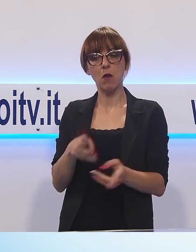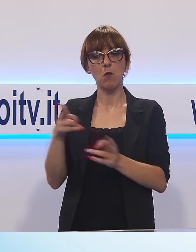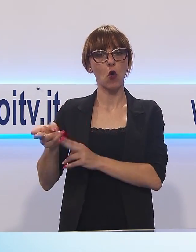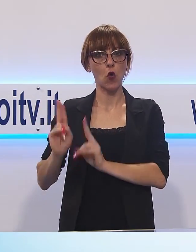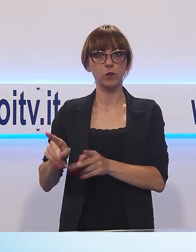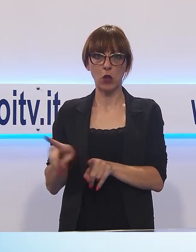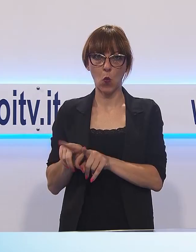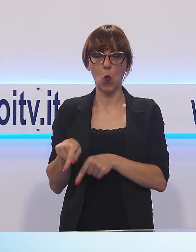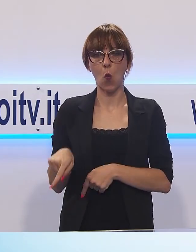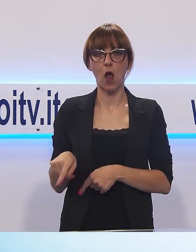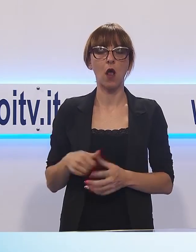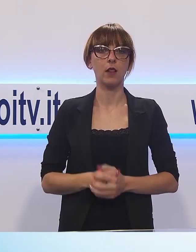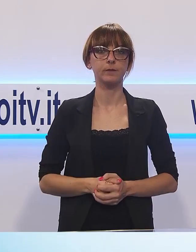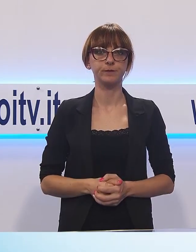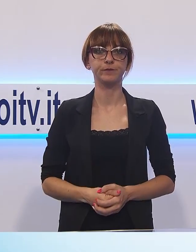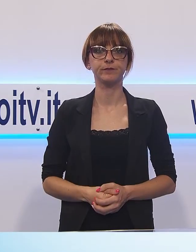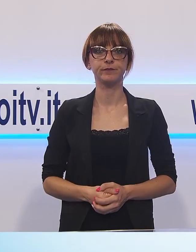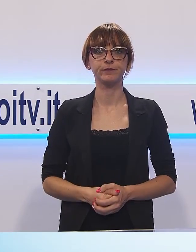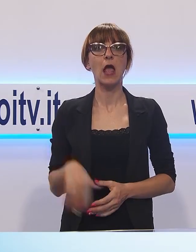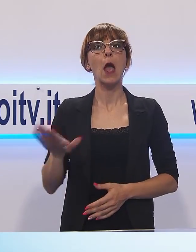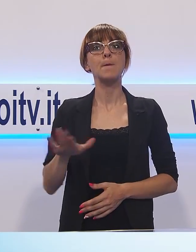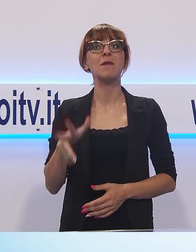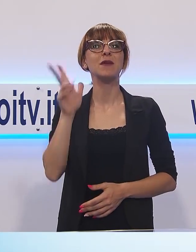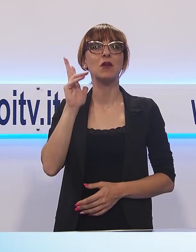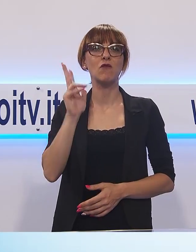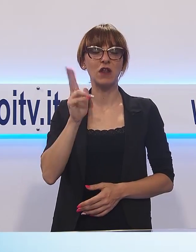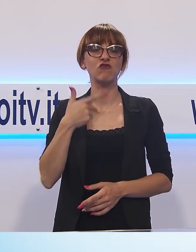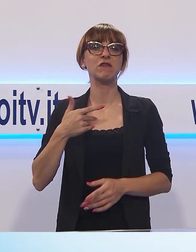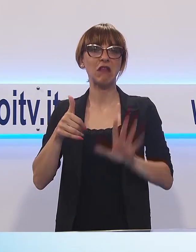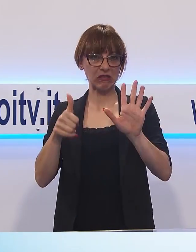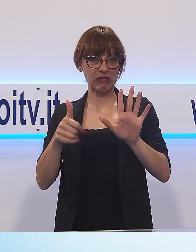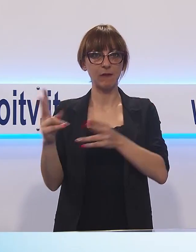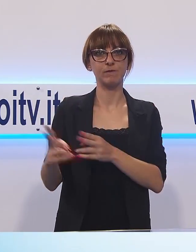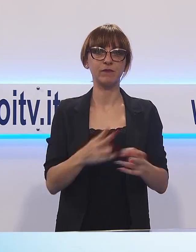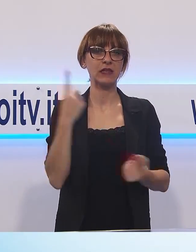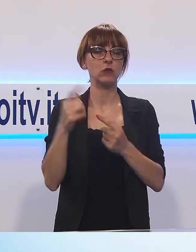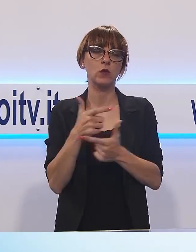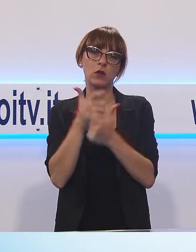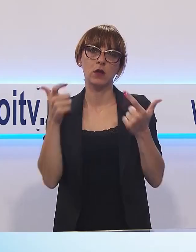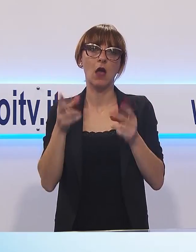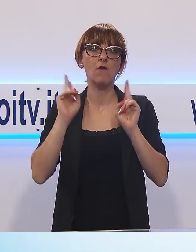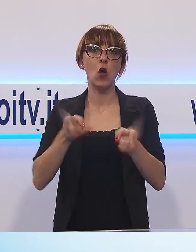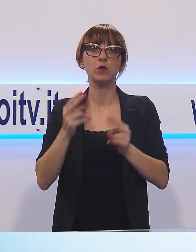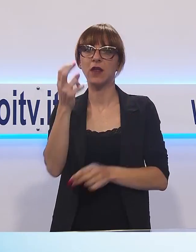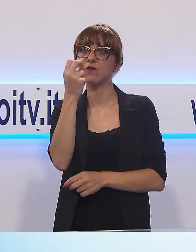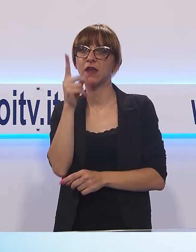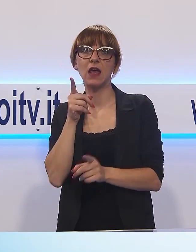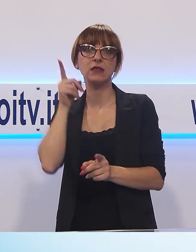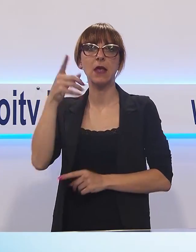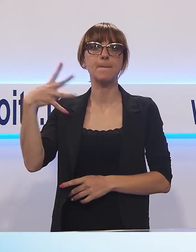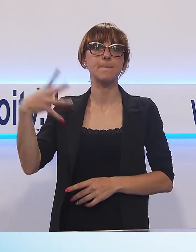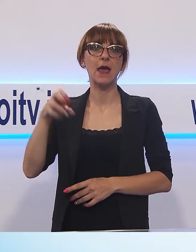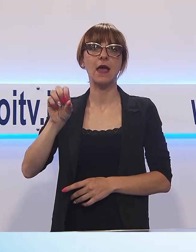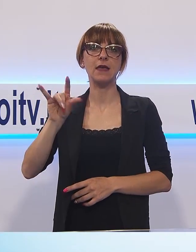Un bambino francese di sei anni è stato trasportato in gravi condizioni all'ospedale Meyer di Firenze dopo una caduta dalle mura